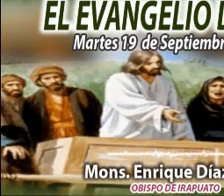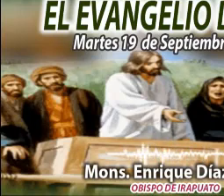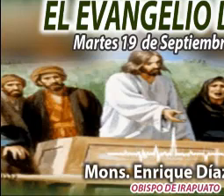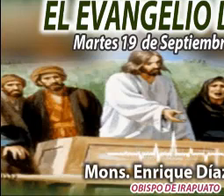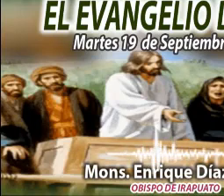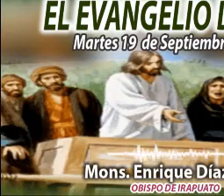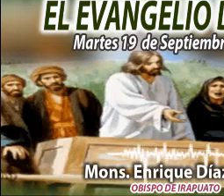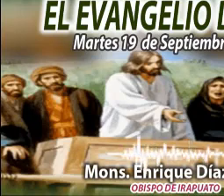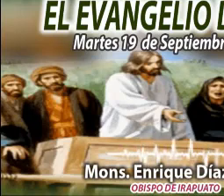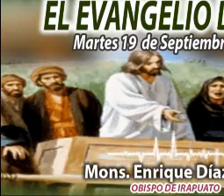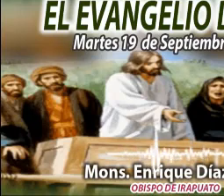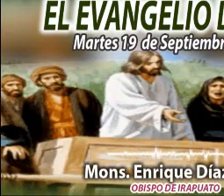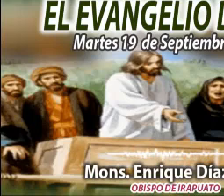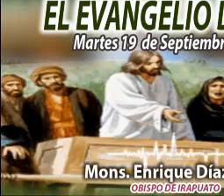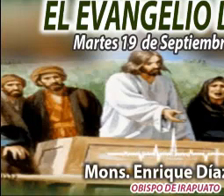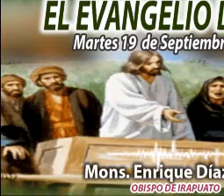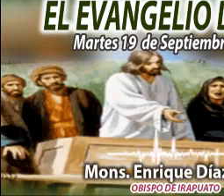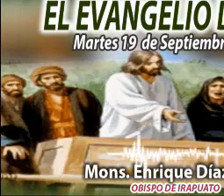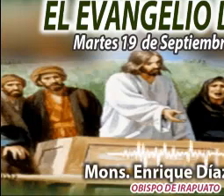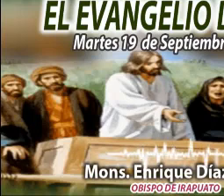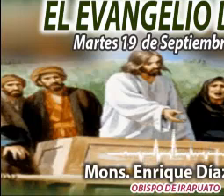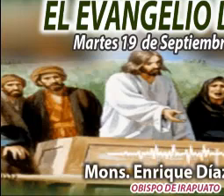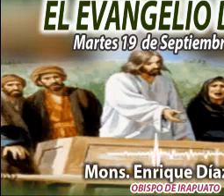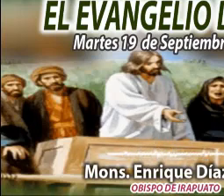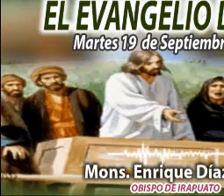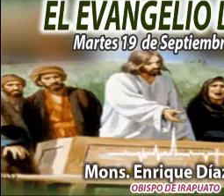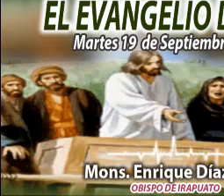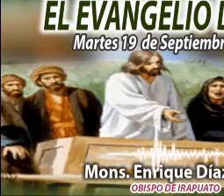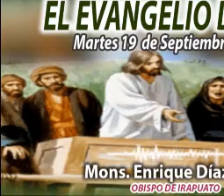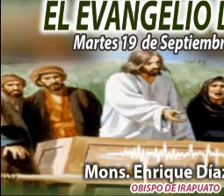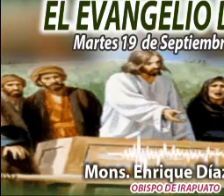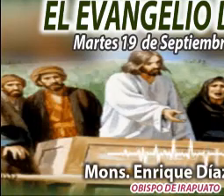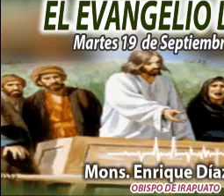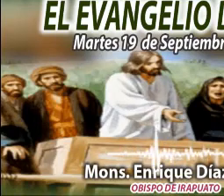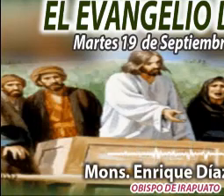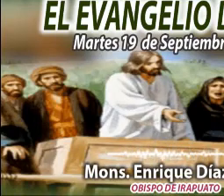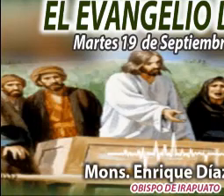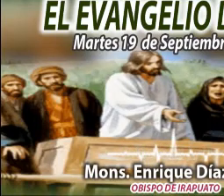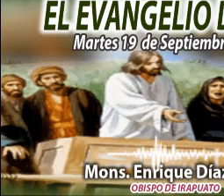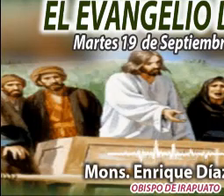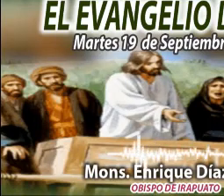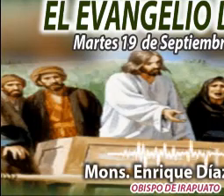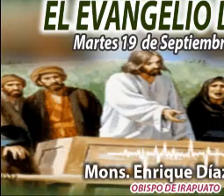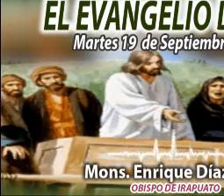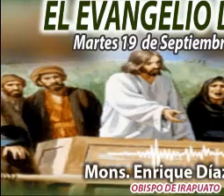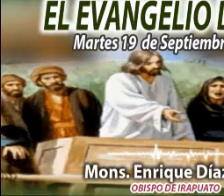Díaz, fortalezcamos nuestra fe. Seamos testigos de Jesús, vivo y resucitado.